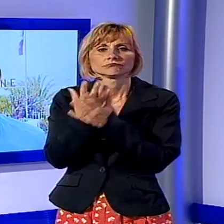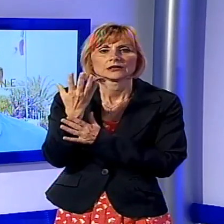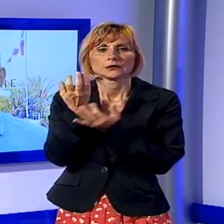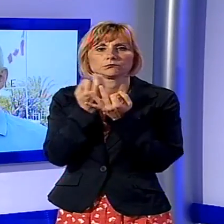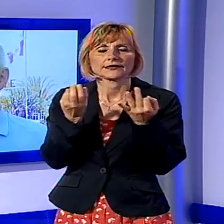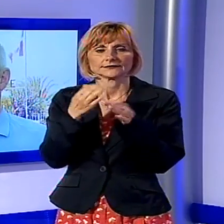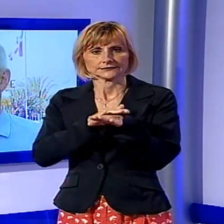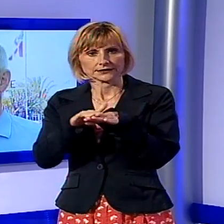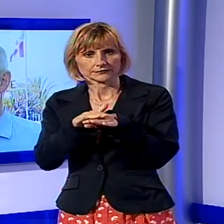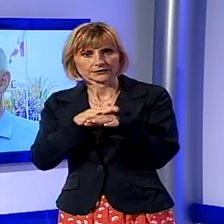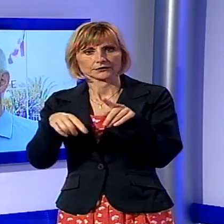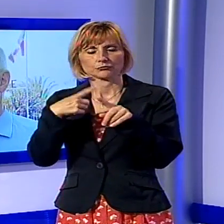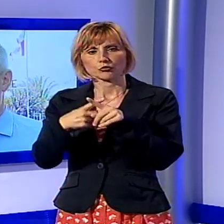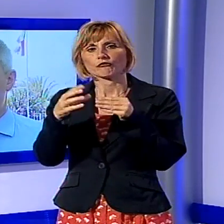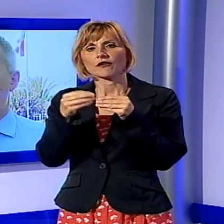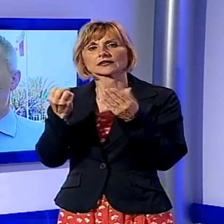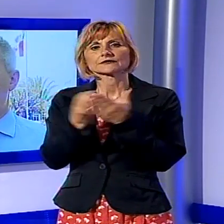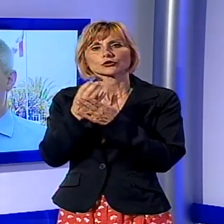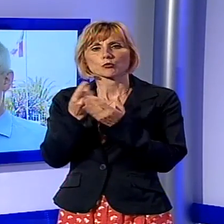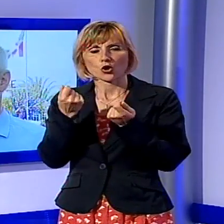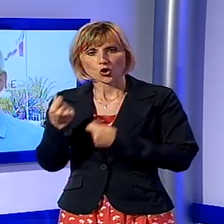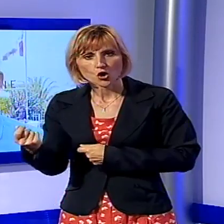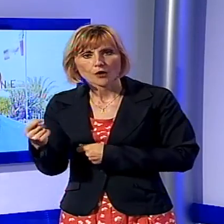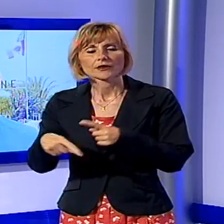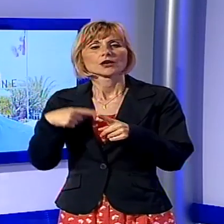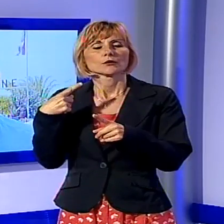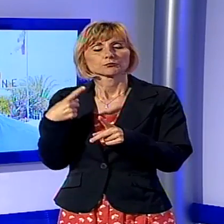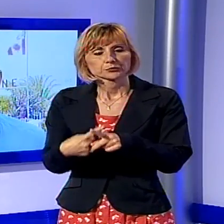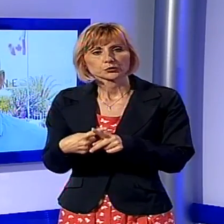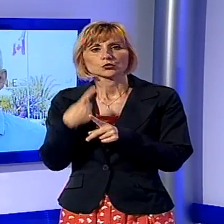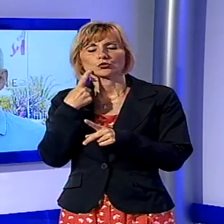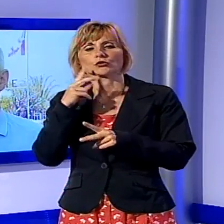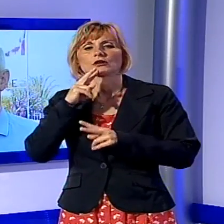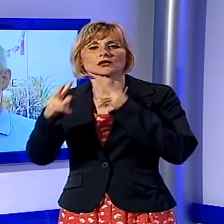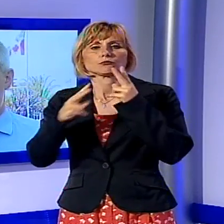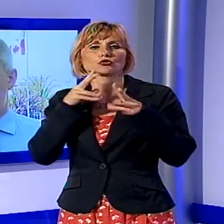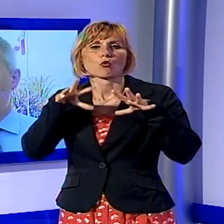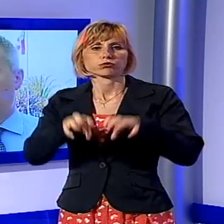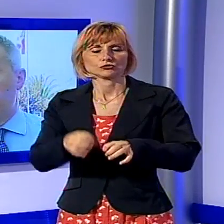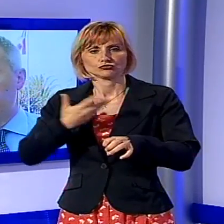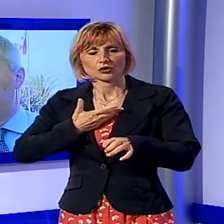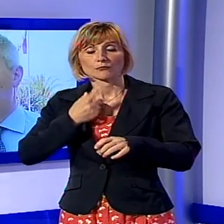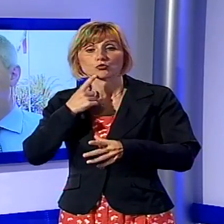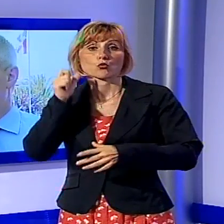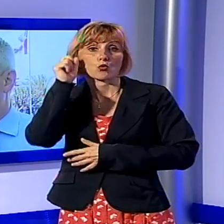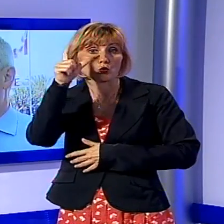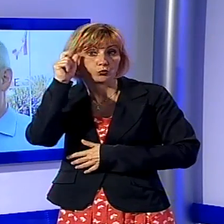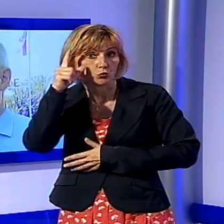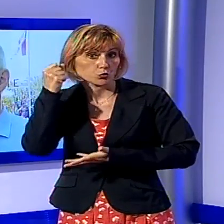sovraintendere lo sviluppo economico, di dare risposte dal punto di vista occupazionale, di investire sulla cultura, di investire sulla